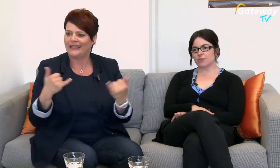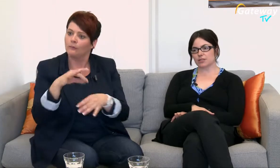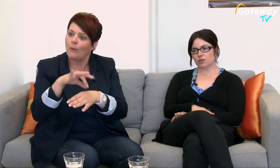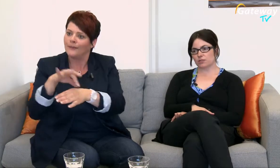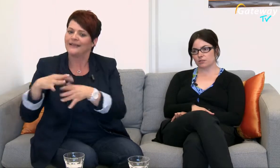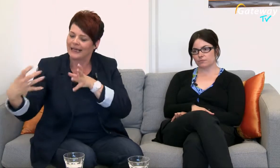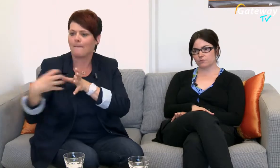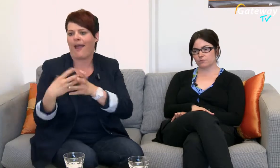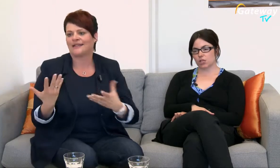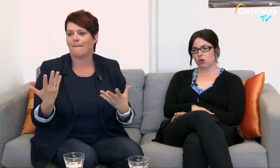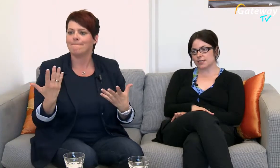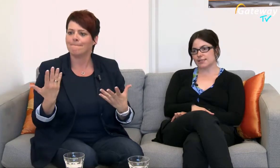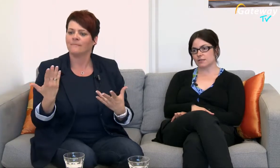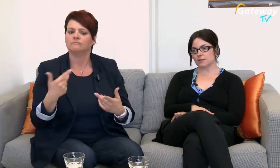organisieren